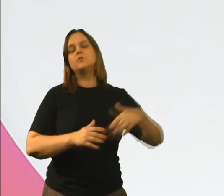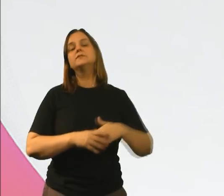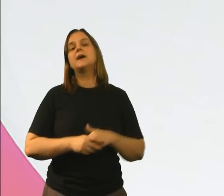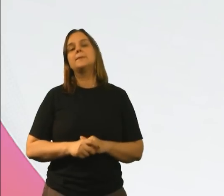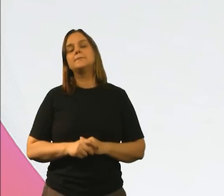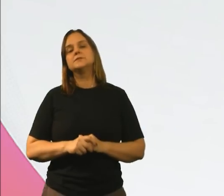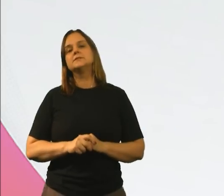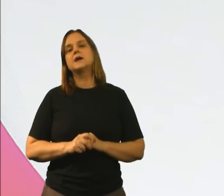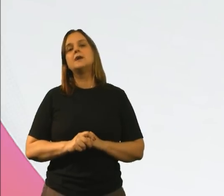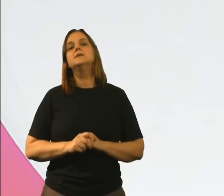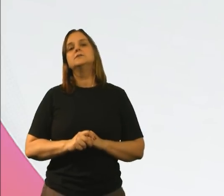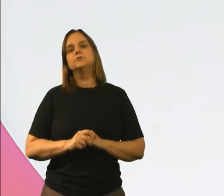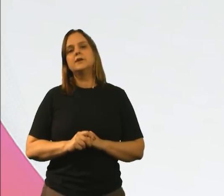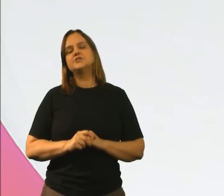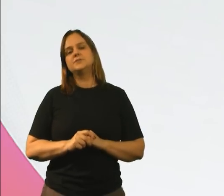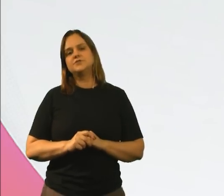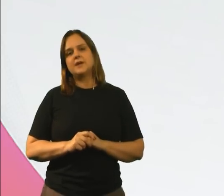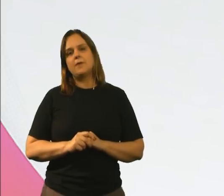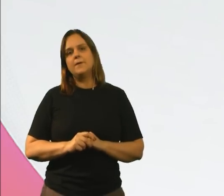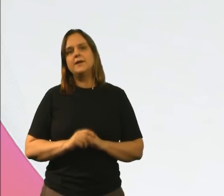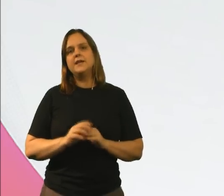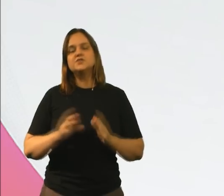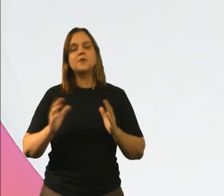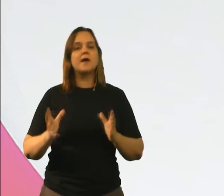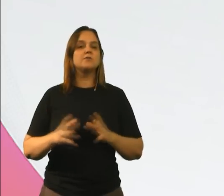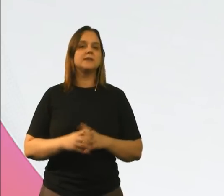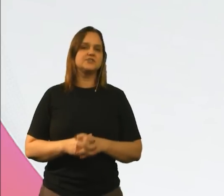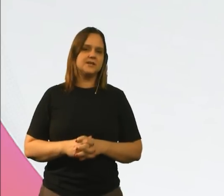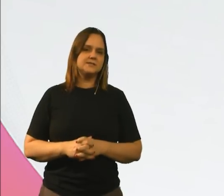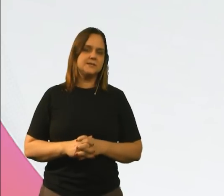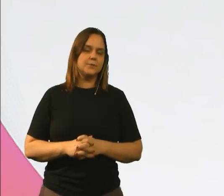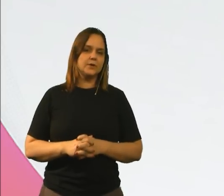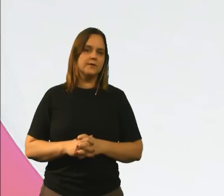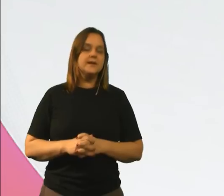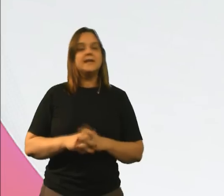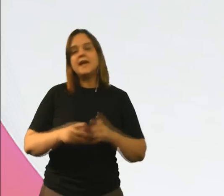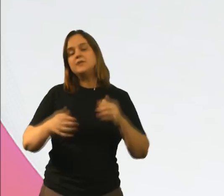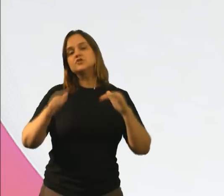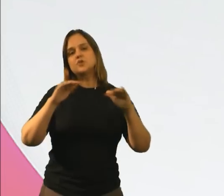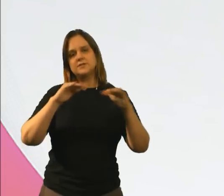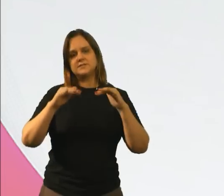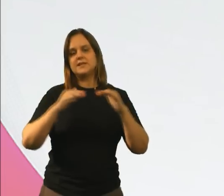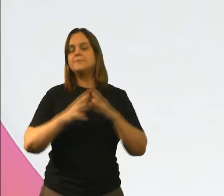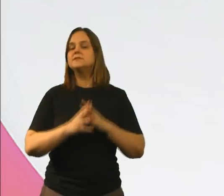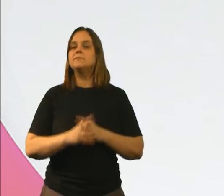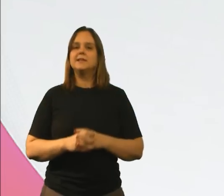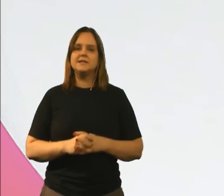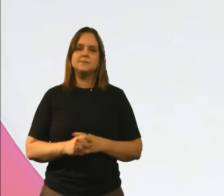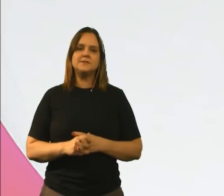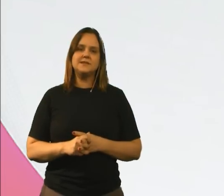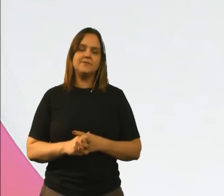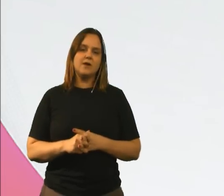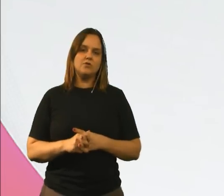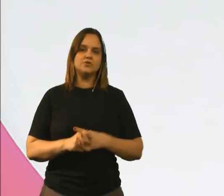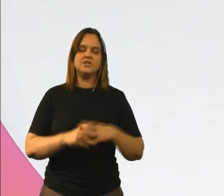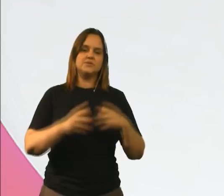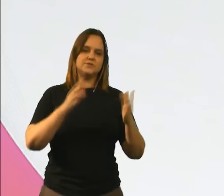contar para aposentar no regime geral. Isso é a contagem recíproca. E aí, os dois sistemas têm uma lei específica, onde o regime